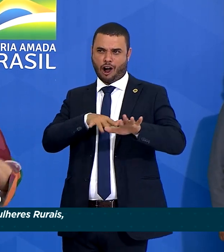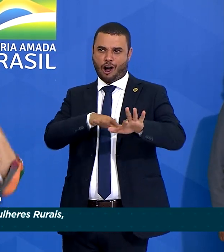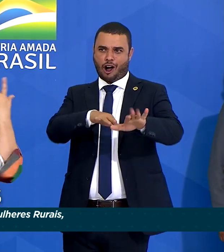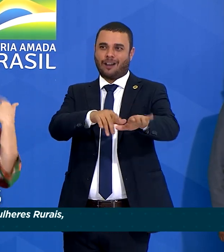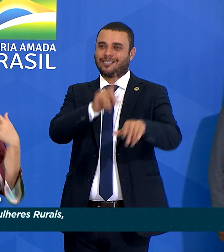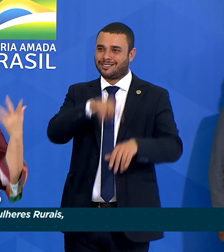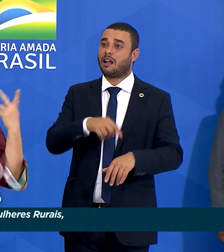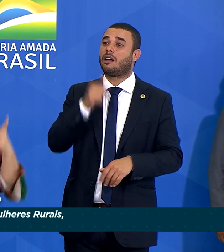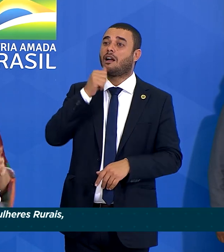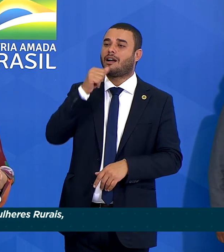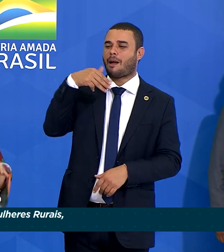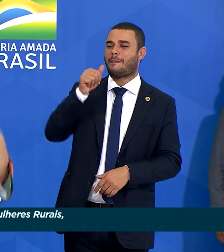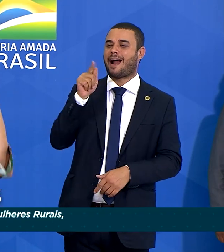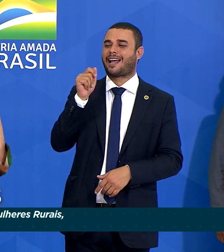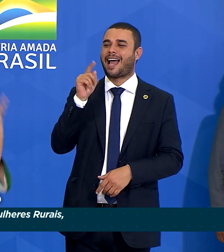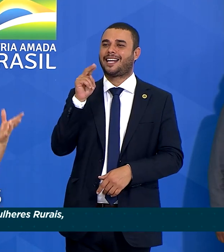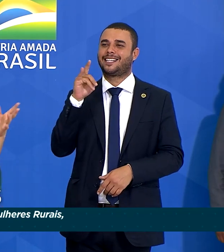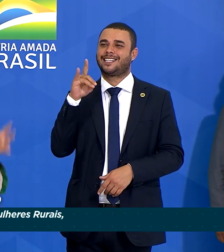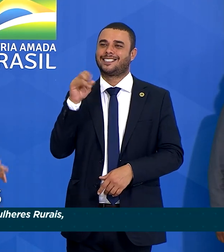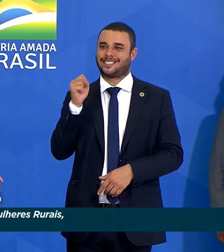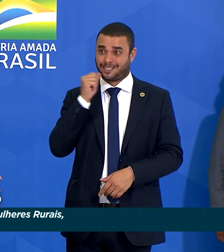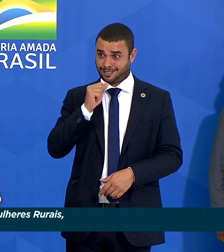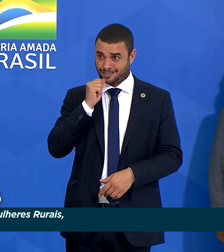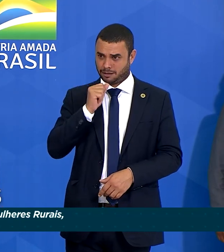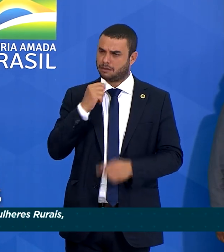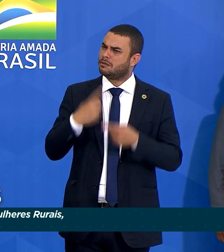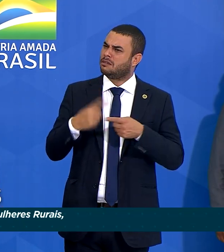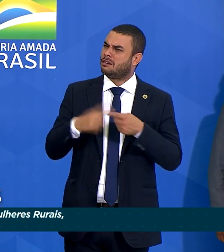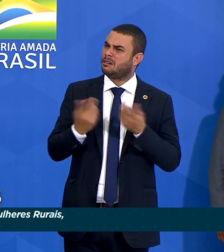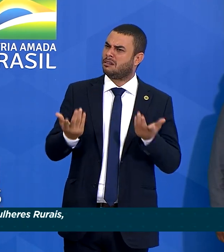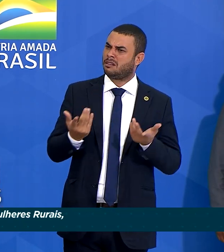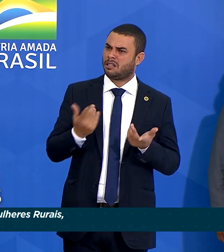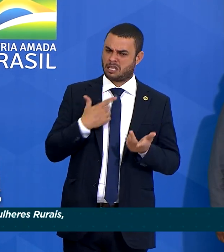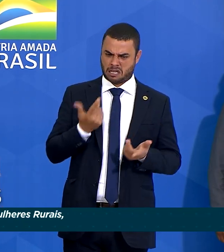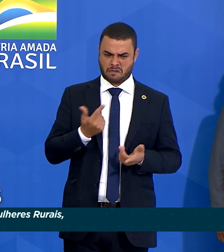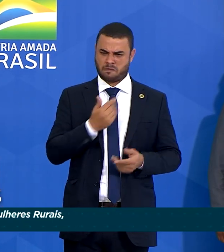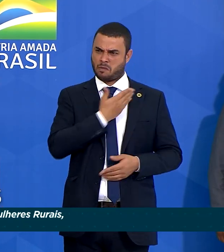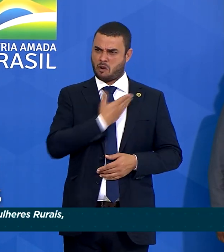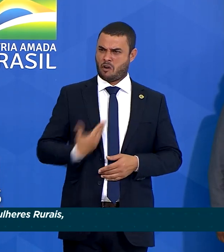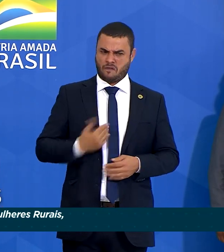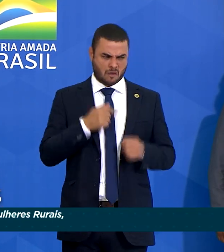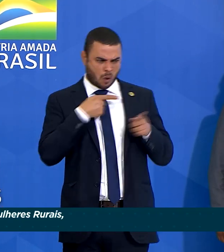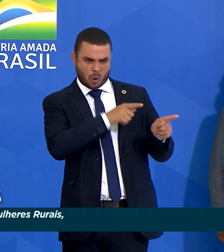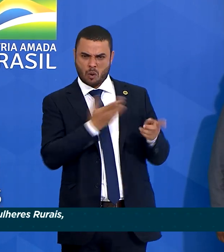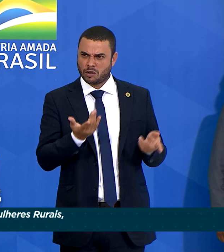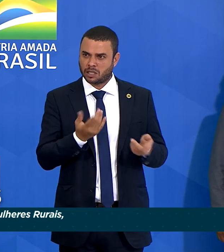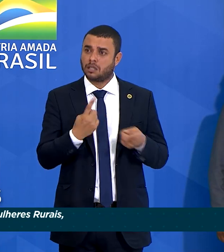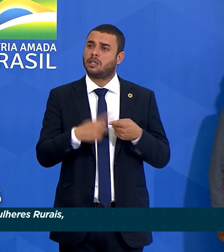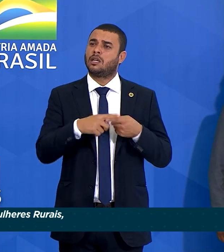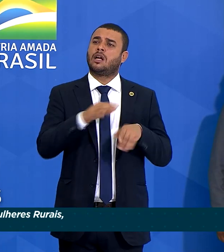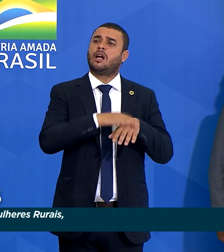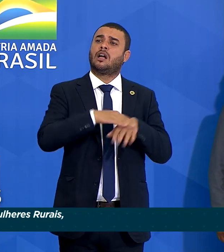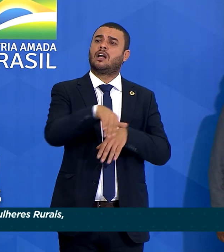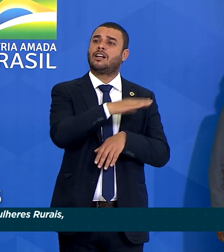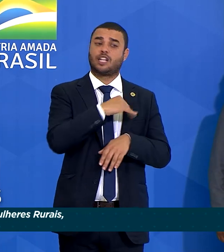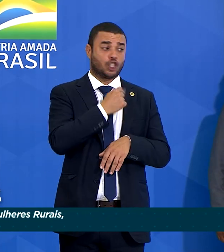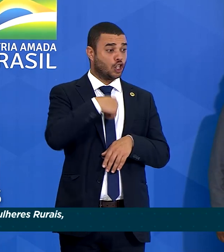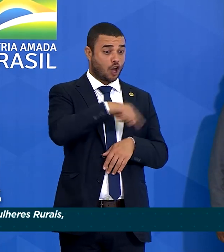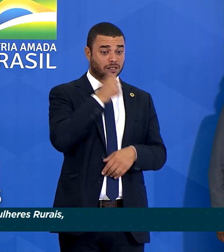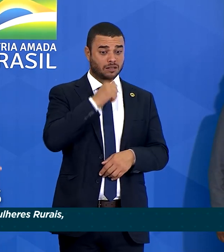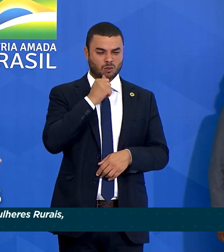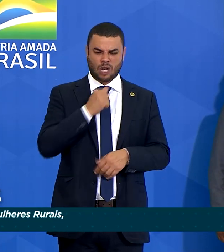E que governos anteriores usaram tanto a Marcha das Margaridas. E que nos fizeram, mulheres, ir para a rua,